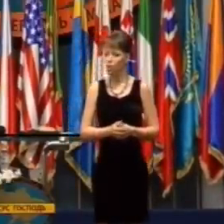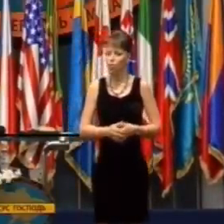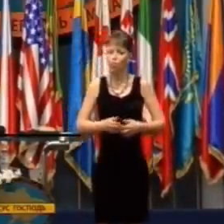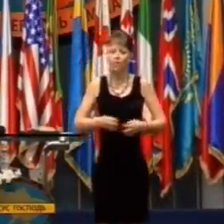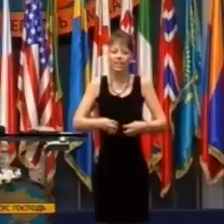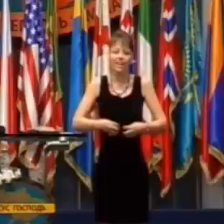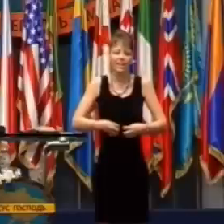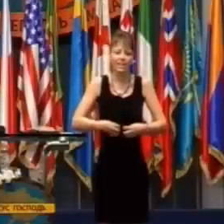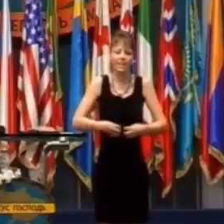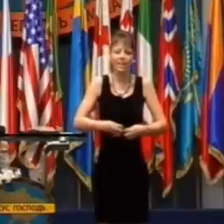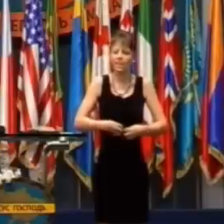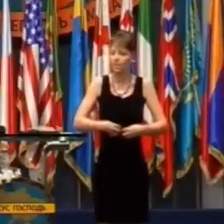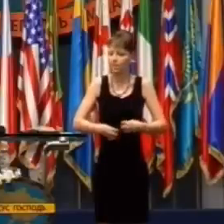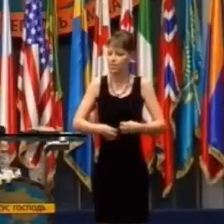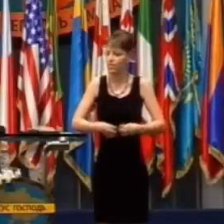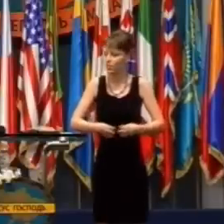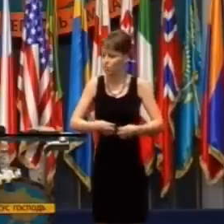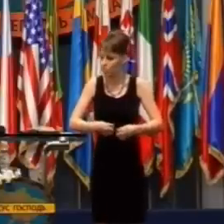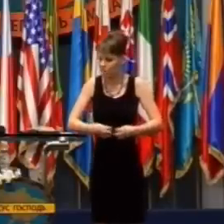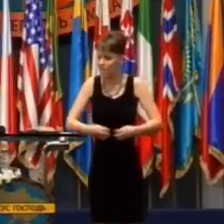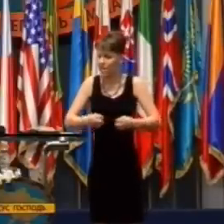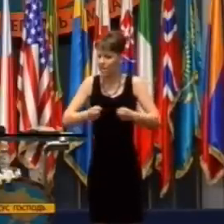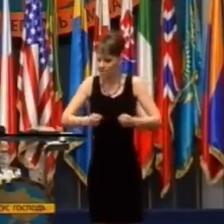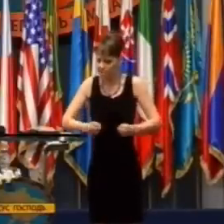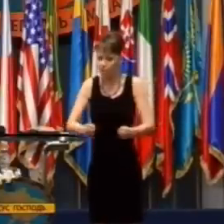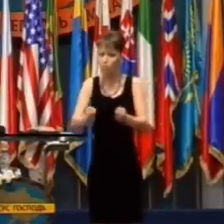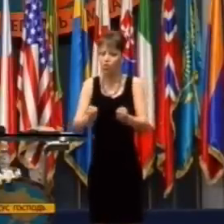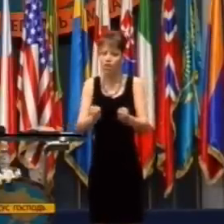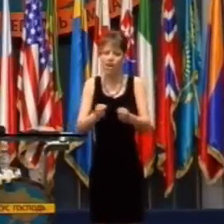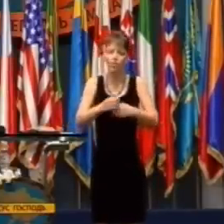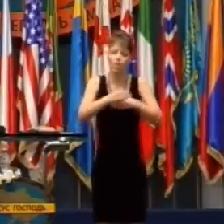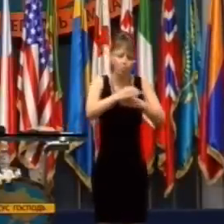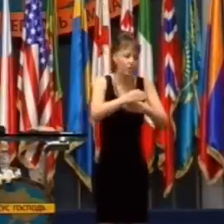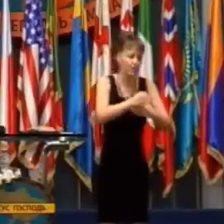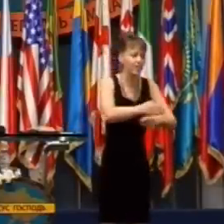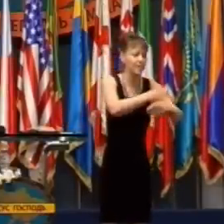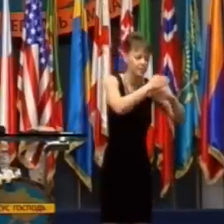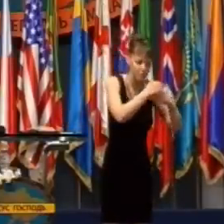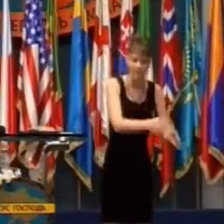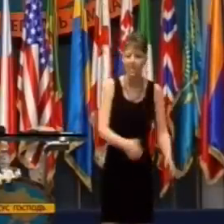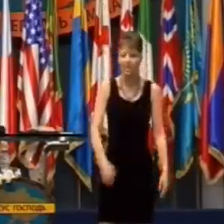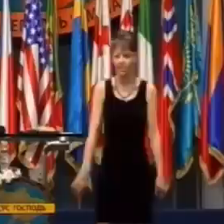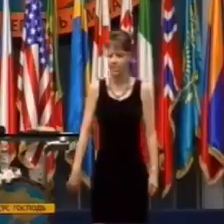tak realizovaná sila sa začne stávať potencionálnou silou.